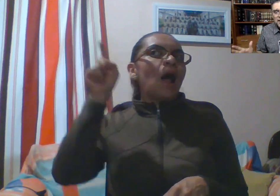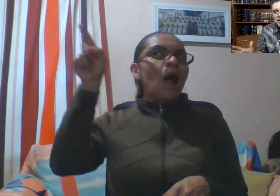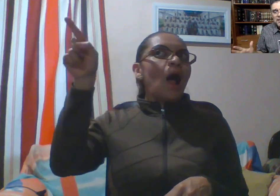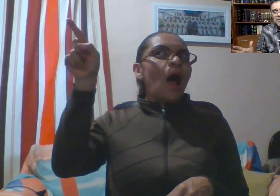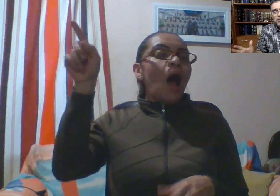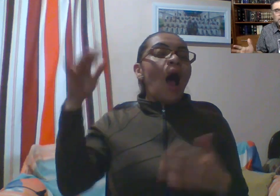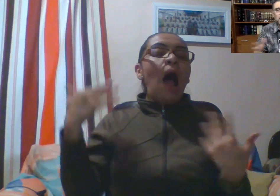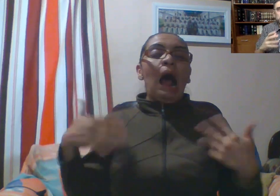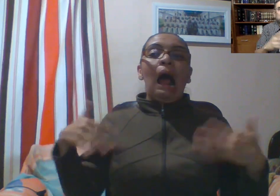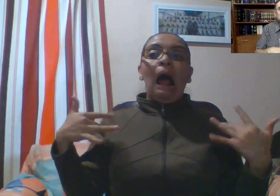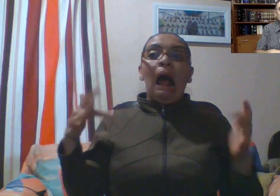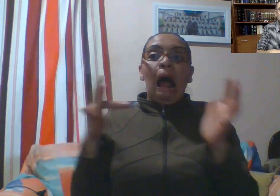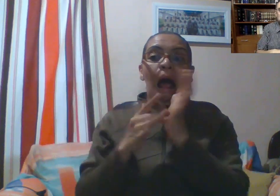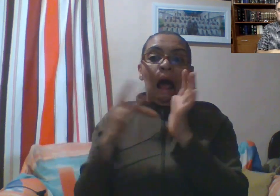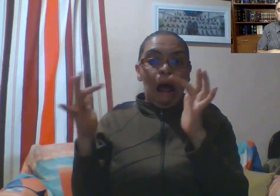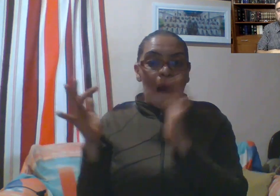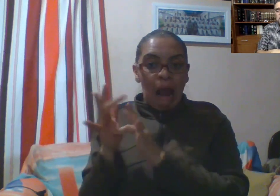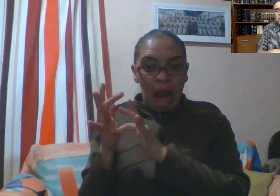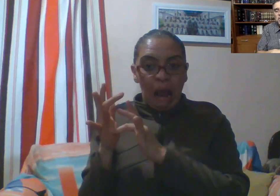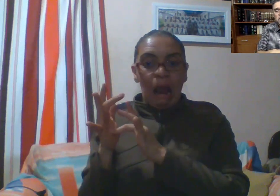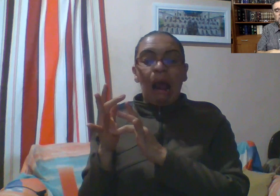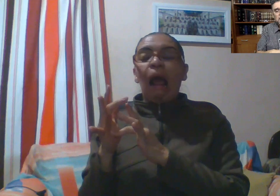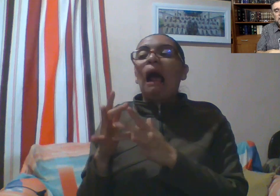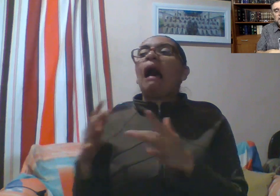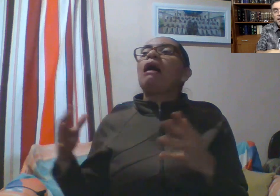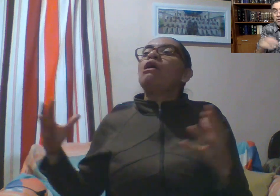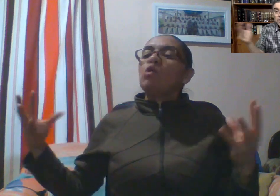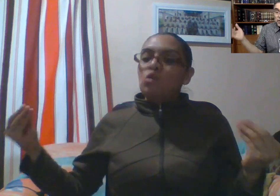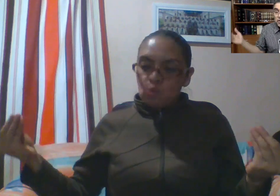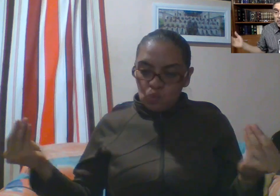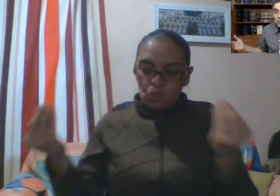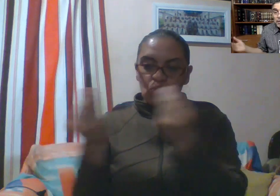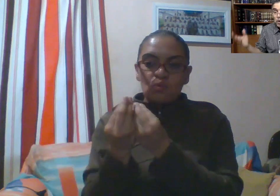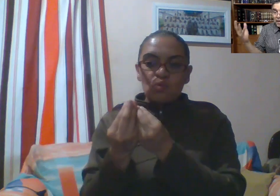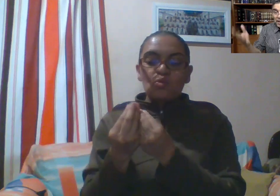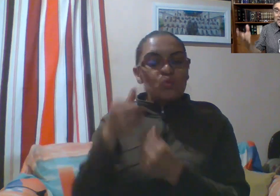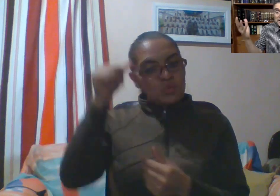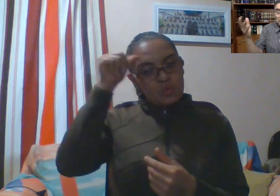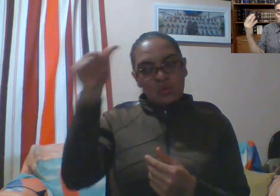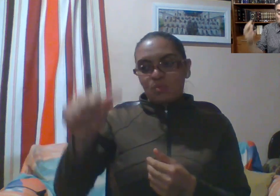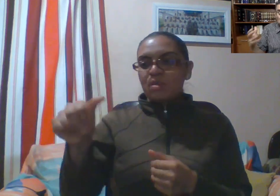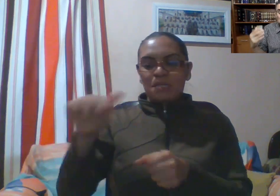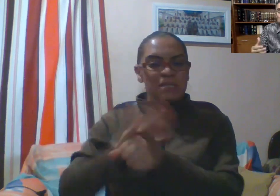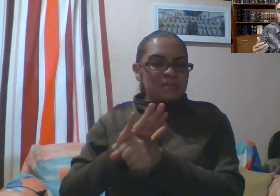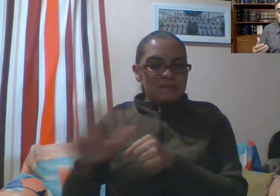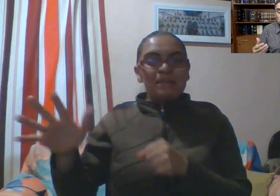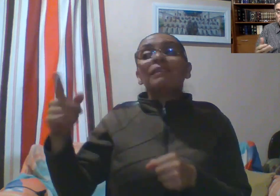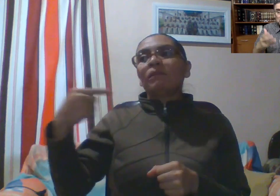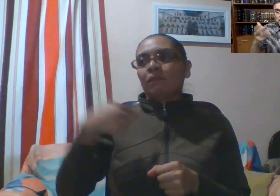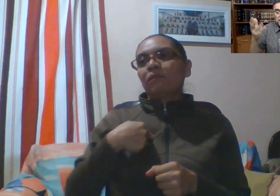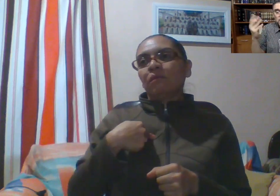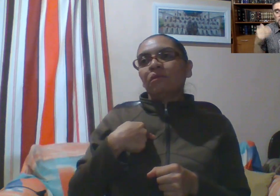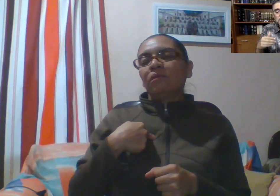que se juntaba con pecadores Jesús, nuestro Señor. Y eso le impresionaba más porque él se reconocía pecador, se lo hacían ver todo el tiempo.